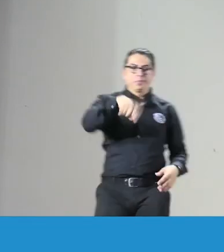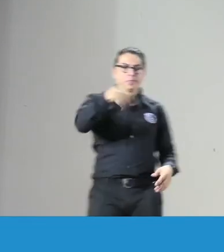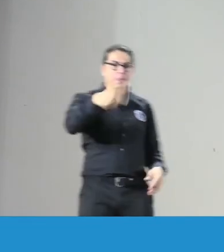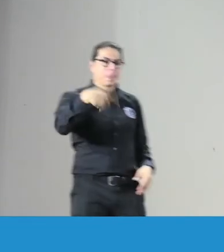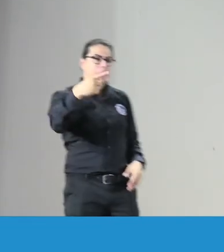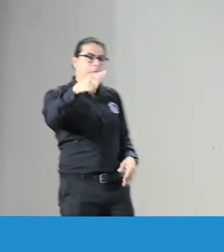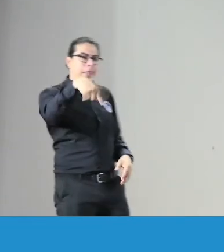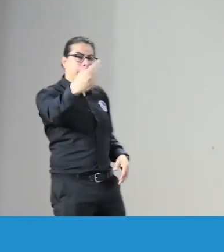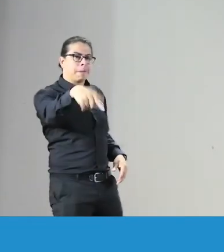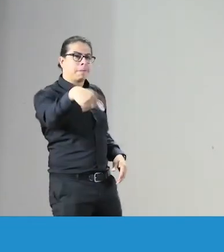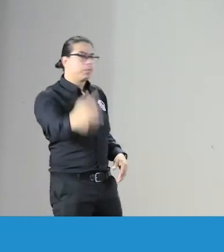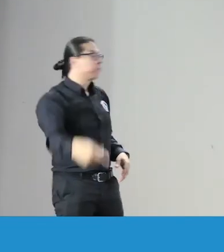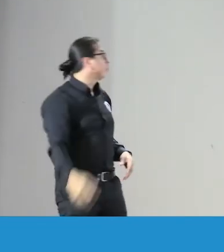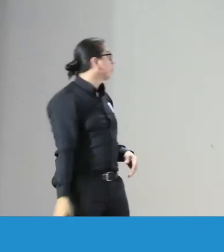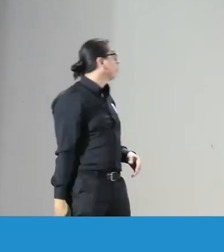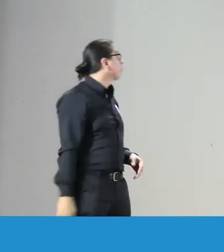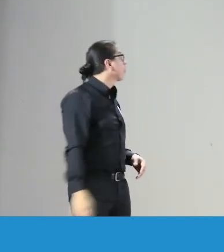estado ahí presentando siguiente por favor